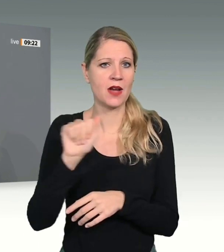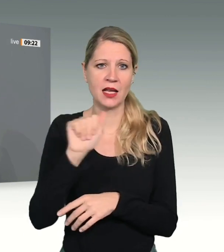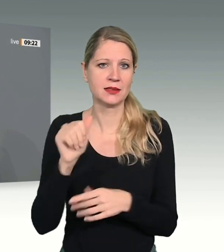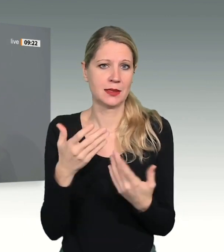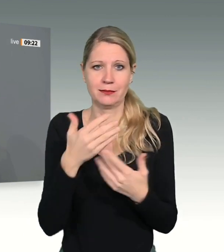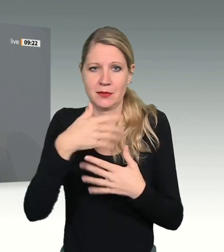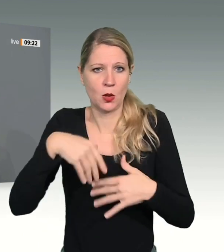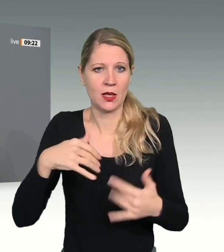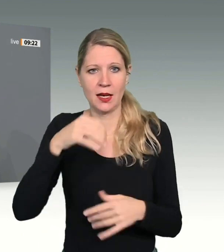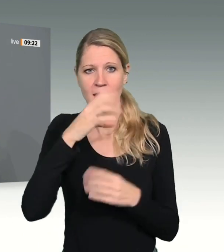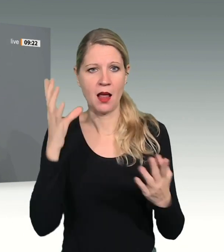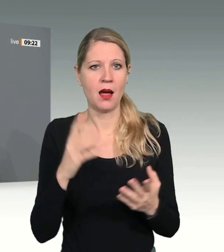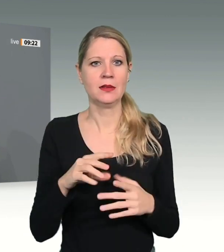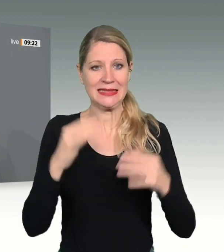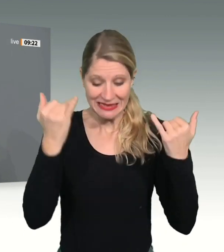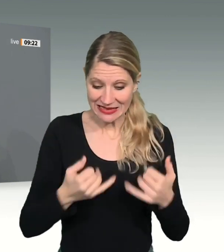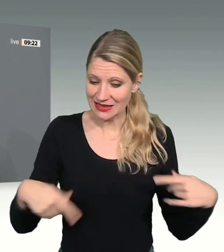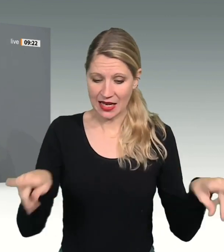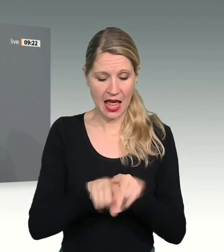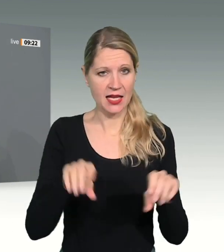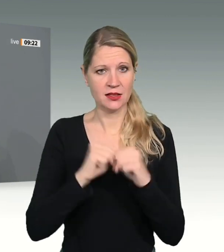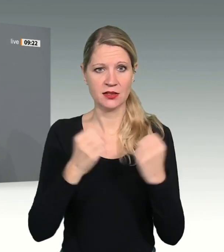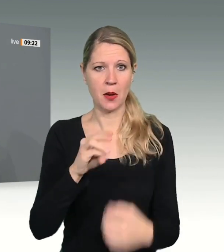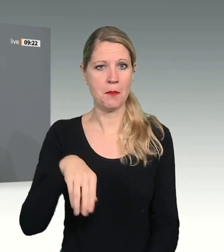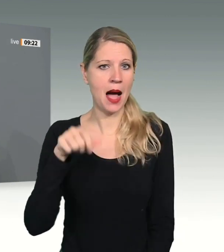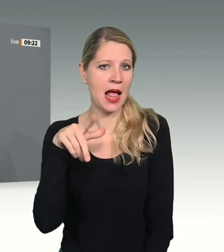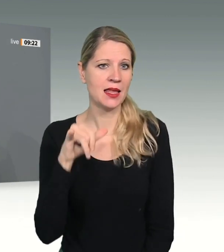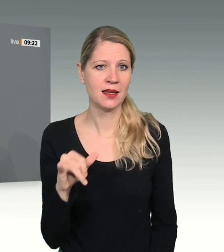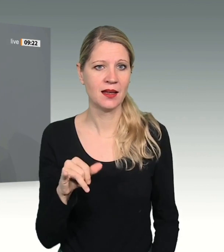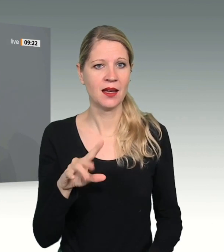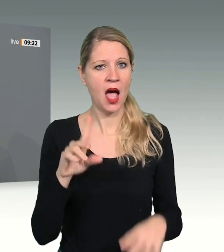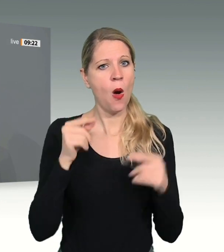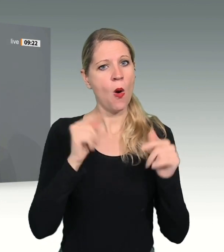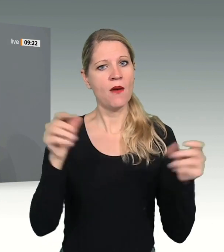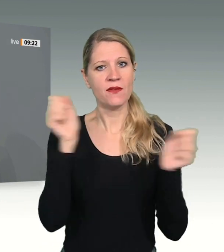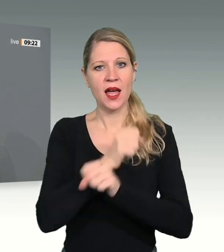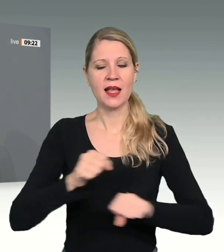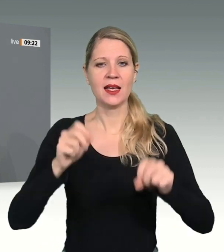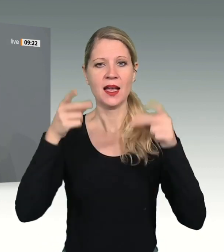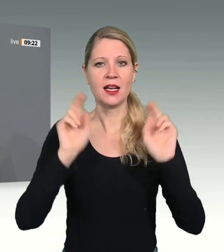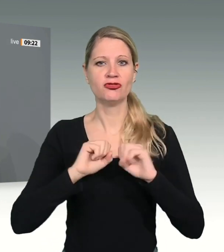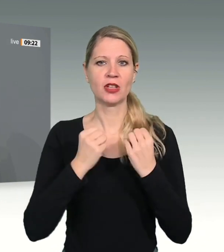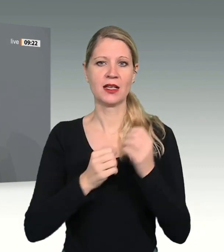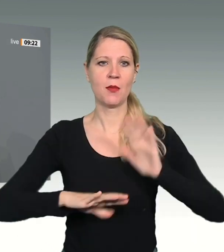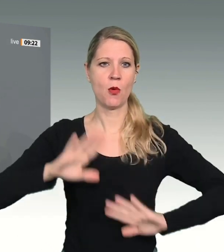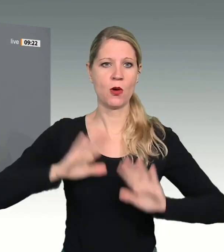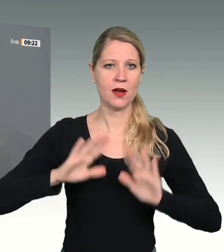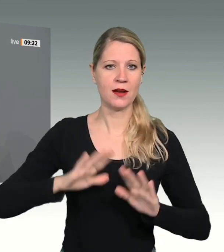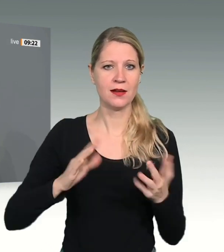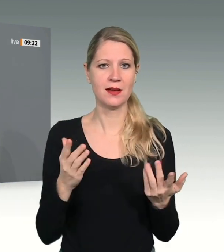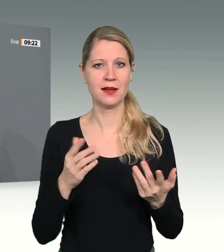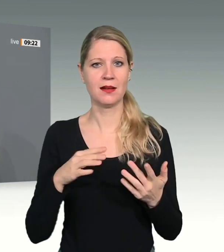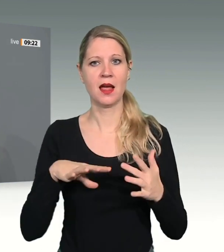wir nach dem richtigen Maß an Respekt vor unterschiedlichen Kulturen, Traditionen und